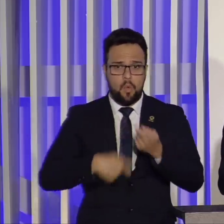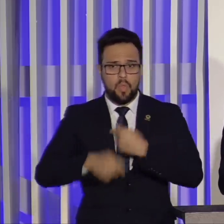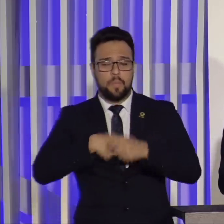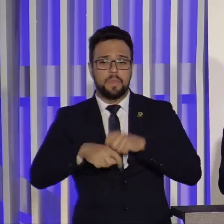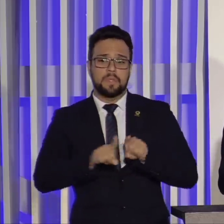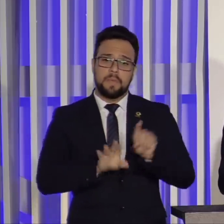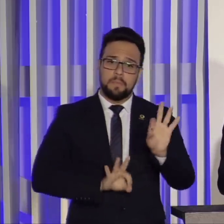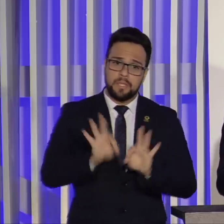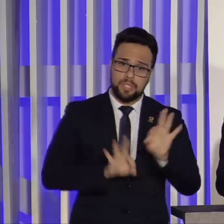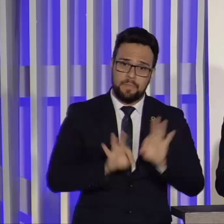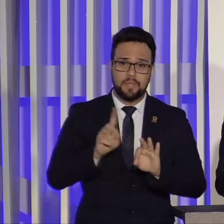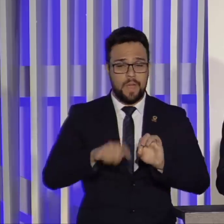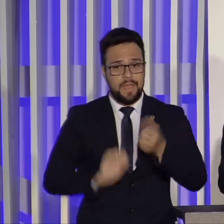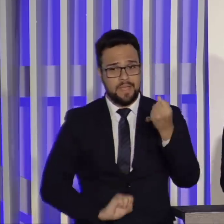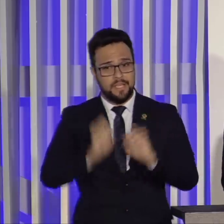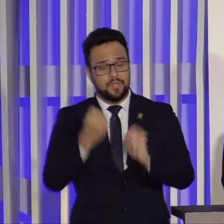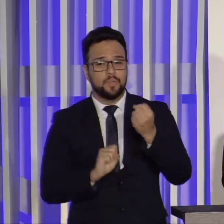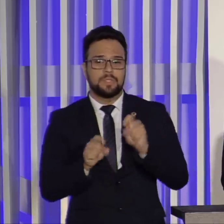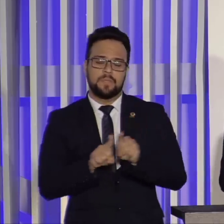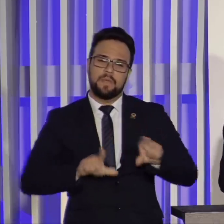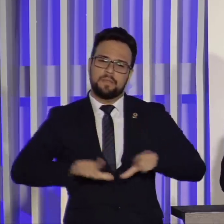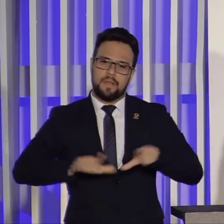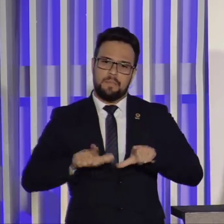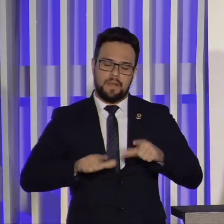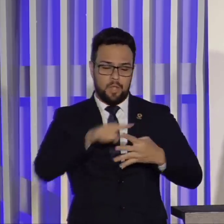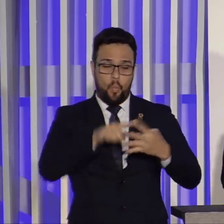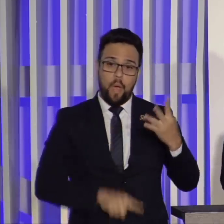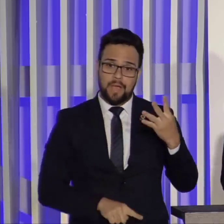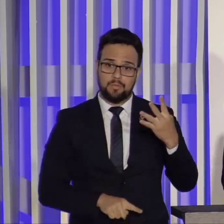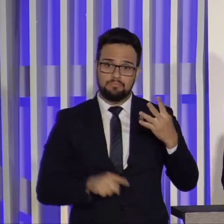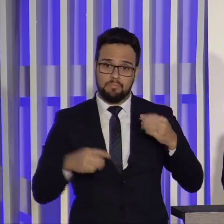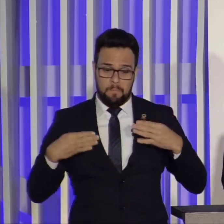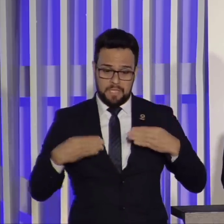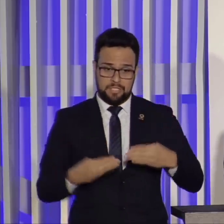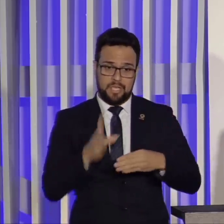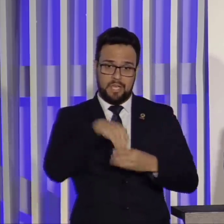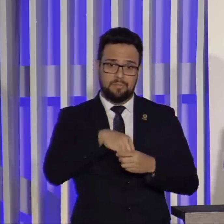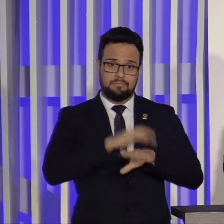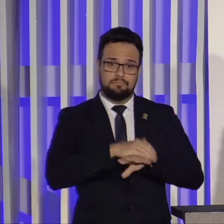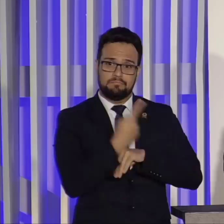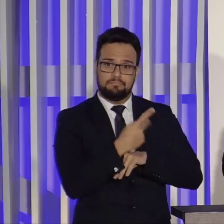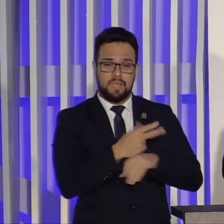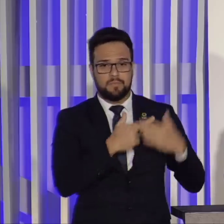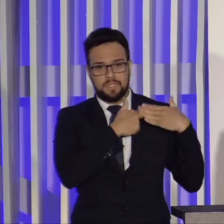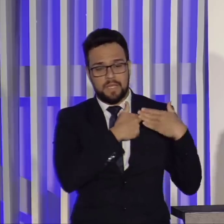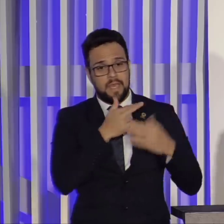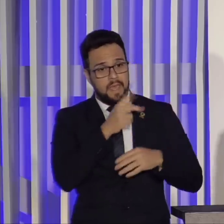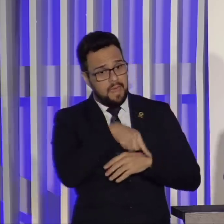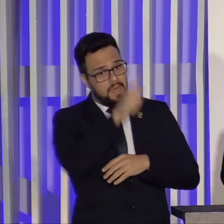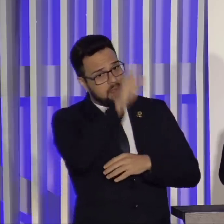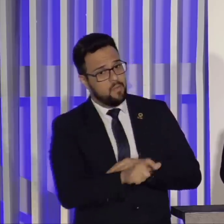é da indústria e é do trabalho também. Quatro ministérios com ele. E ele é uma pessoa